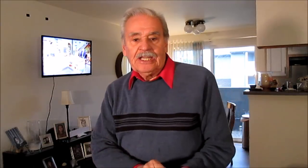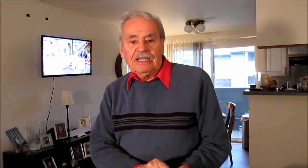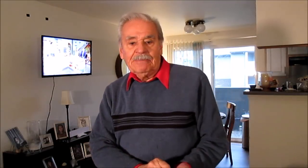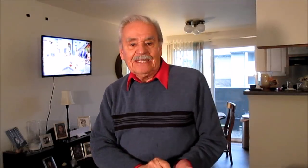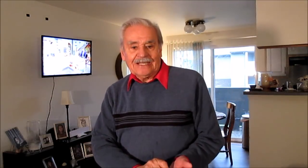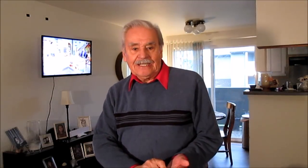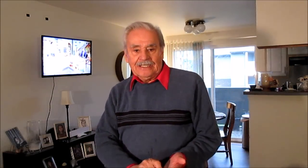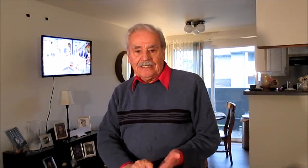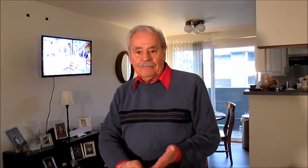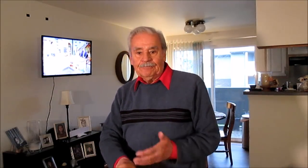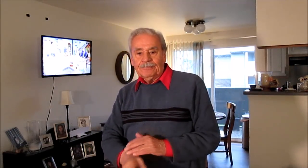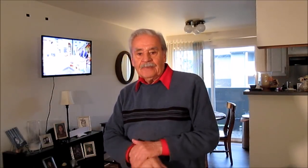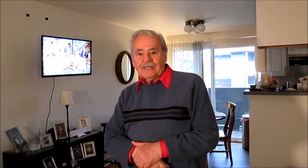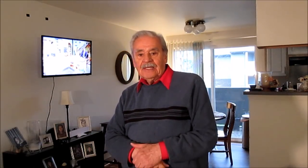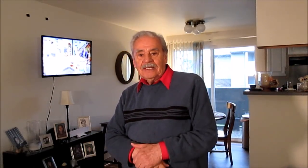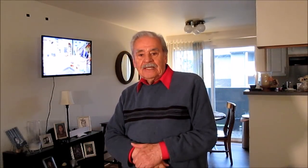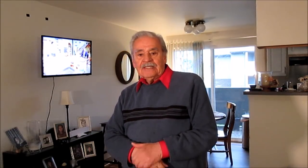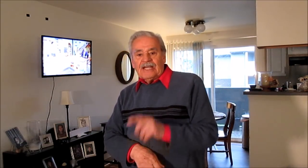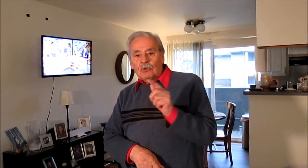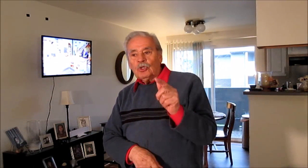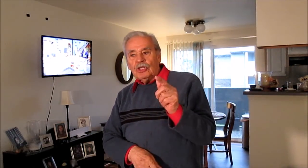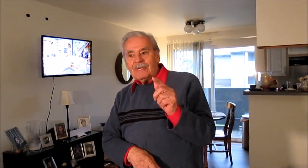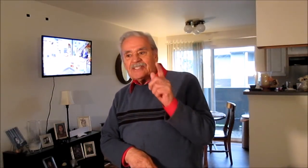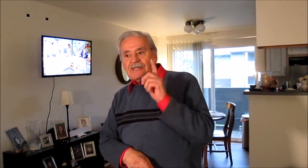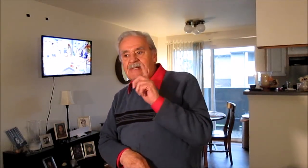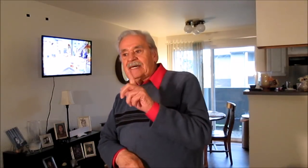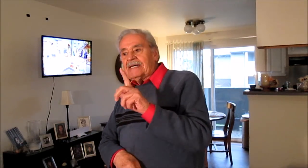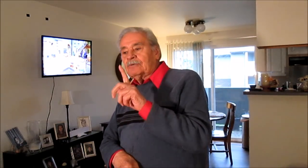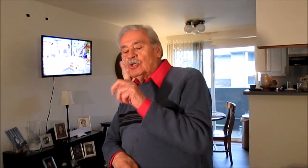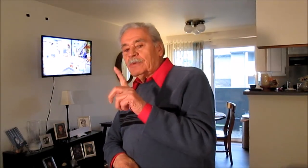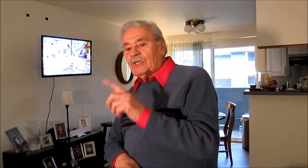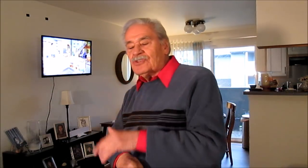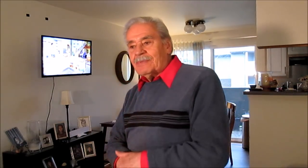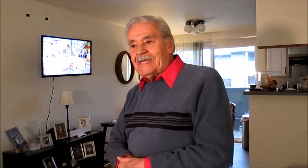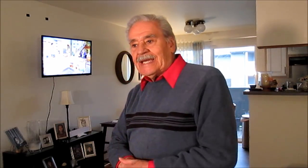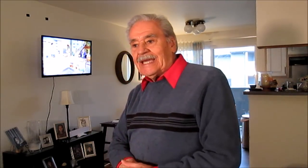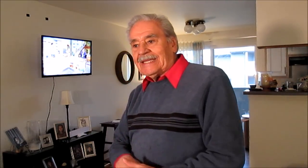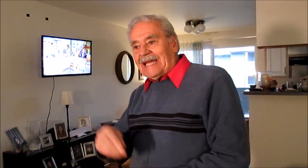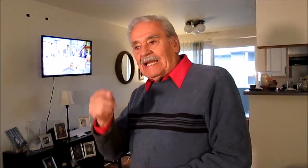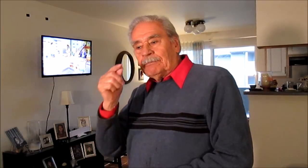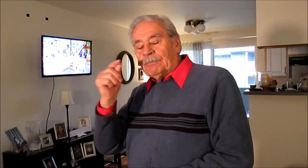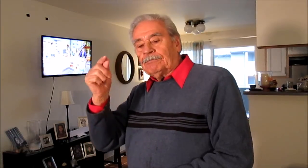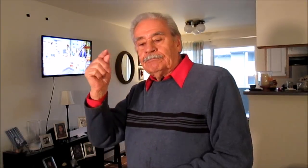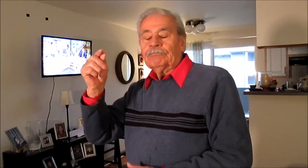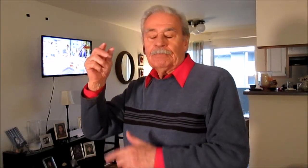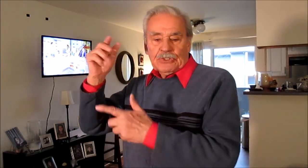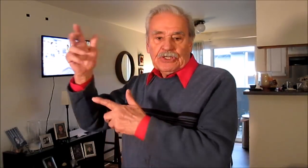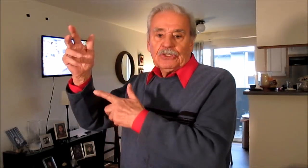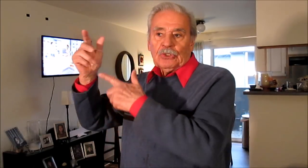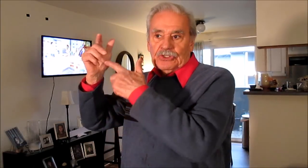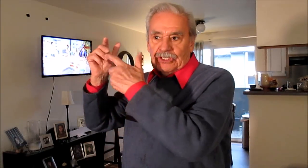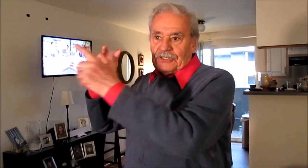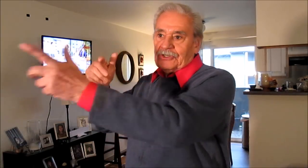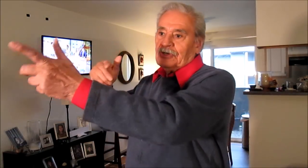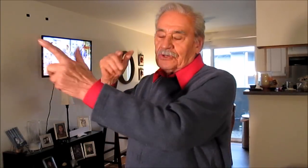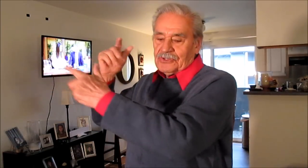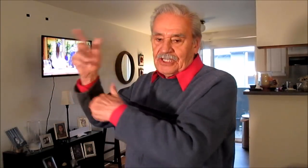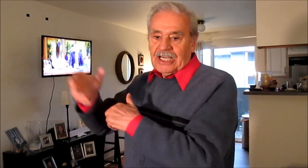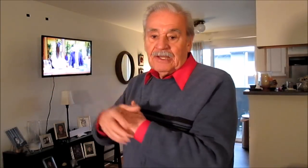y mi tarjeta. Ya Julio De Vido sabía que tal proyecto de licitación o no sé qué,